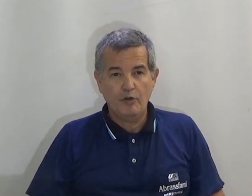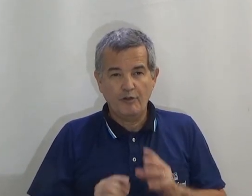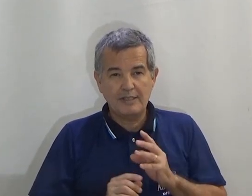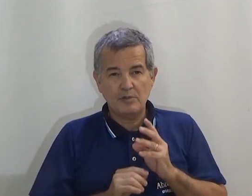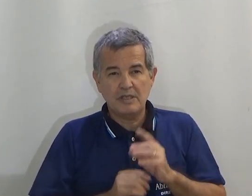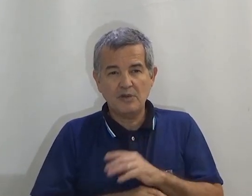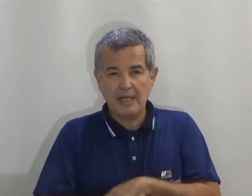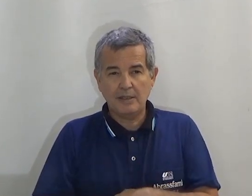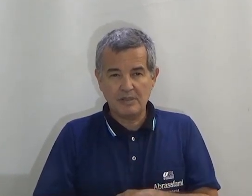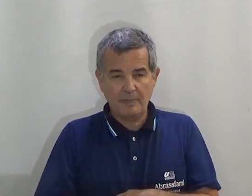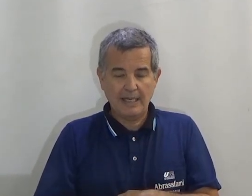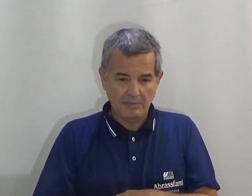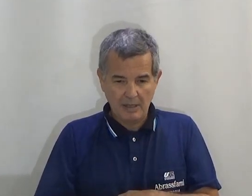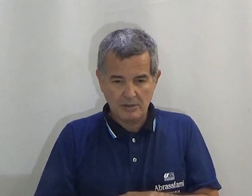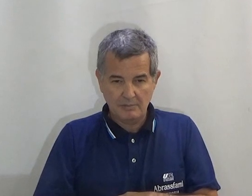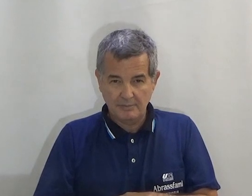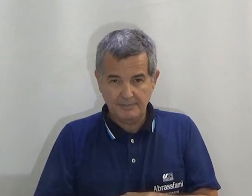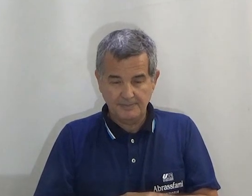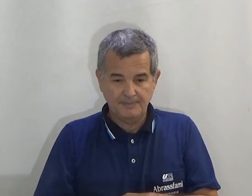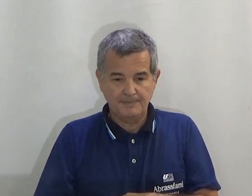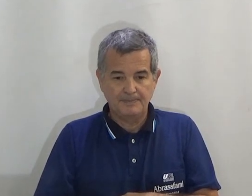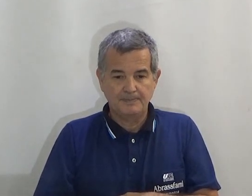Eu vou fazer o sinal de cada um separadamente.